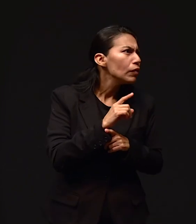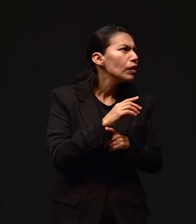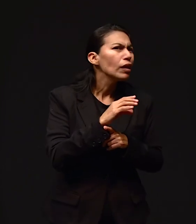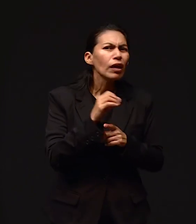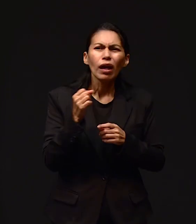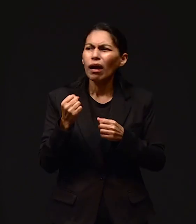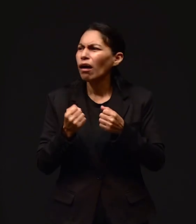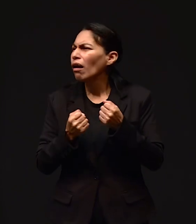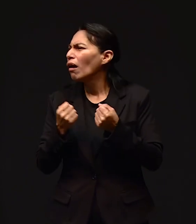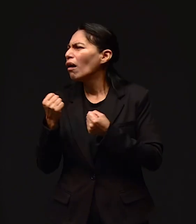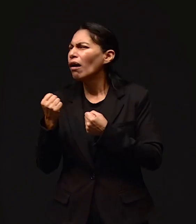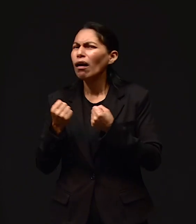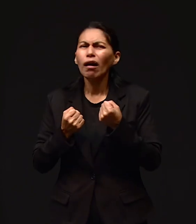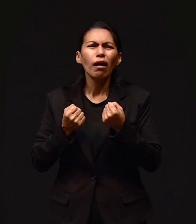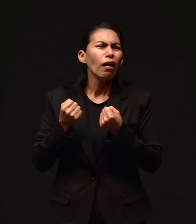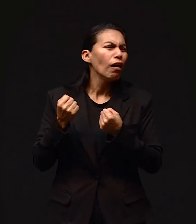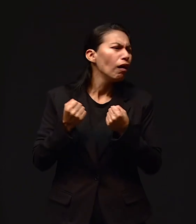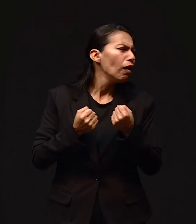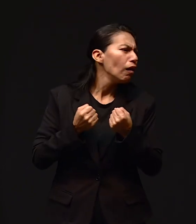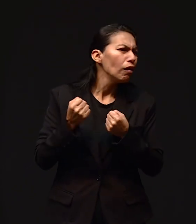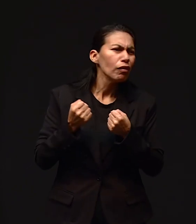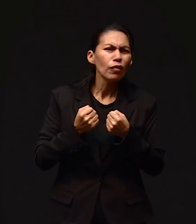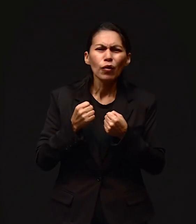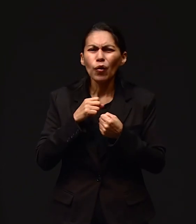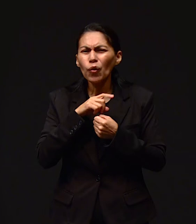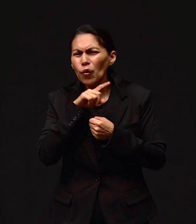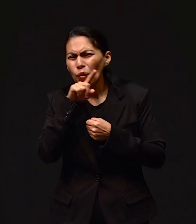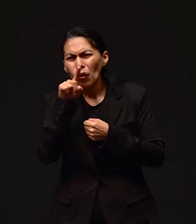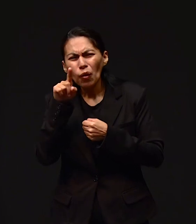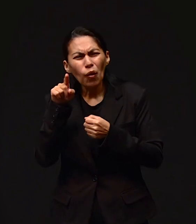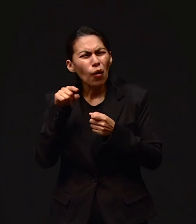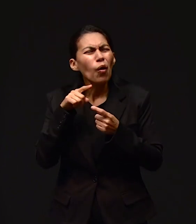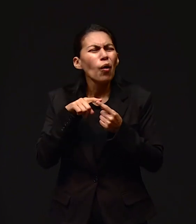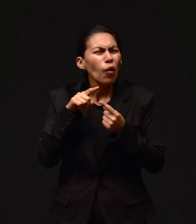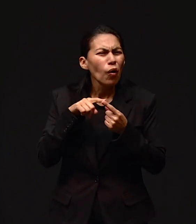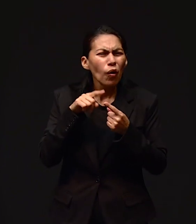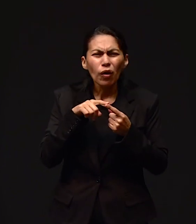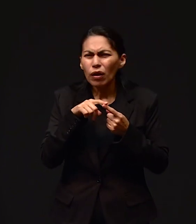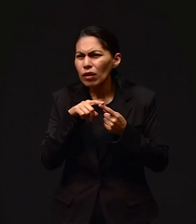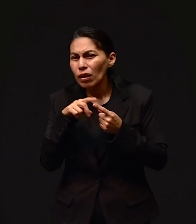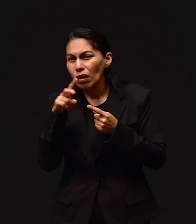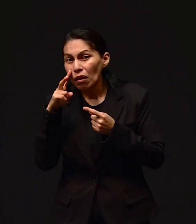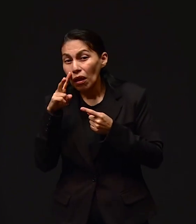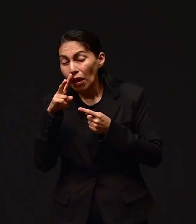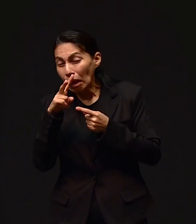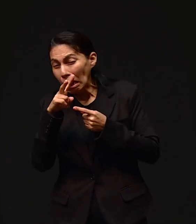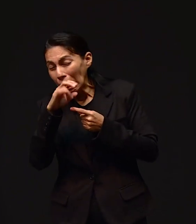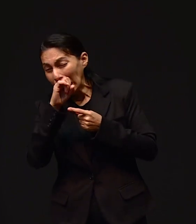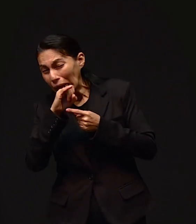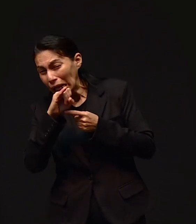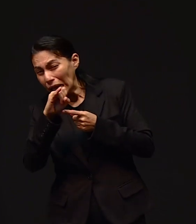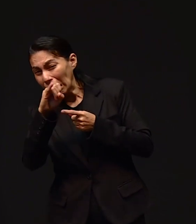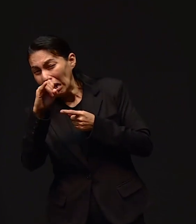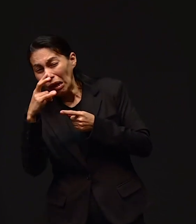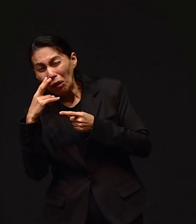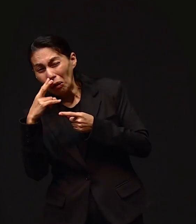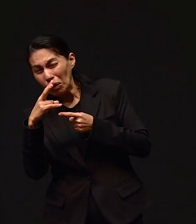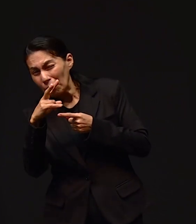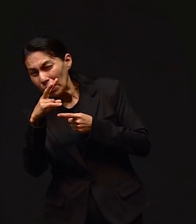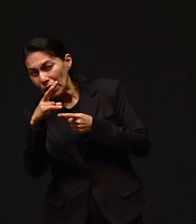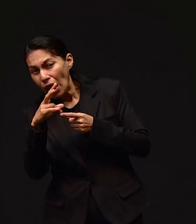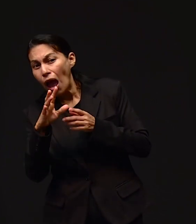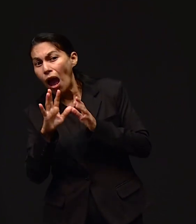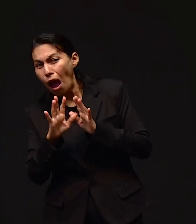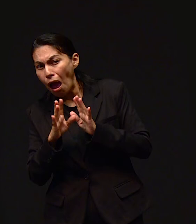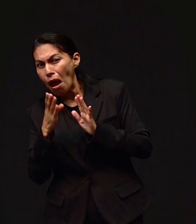mi carro? Pobrecito, robadito. Ay, allá lo divisé. Y bueno, le digo al hermano, bueno, por lo